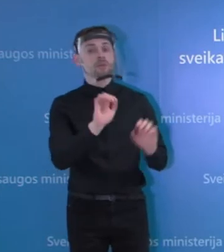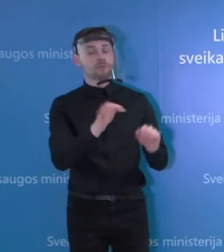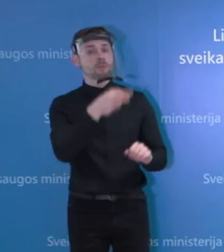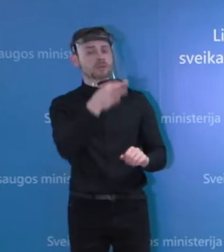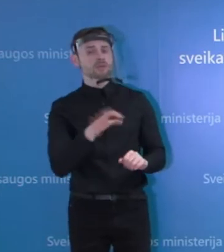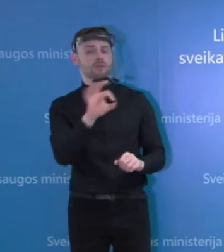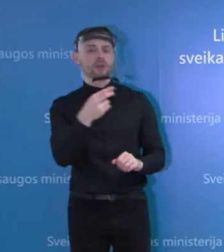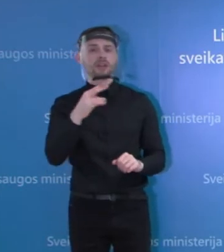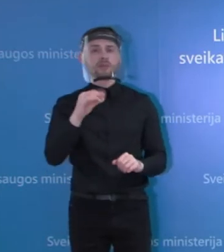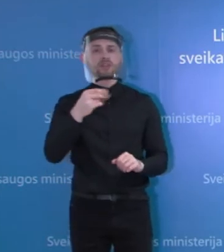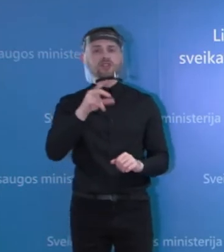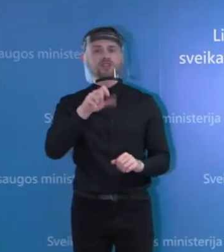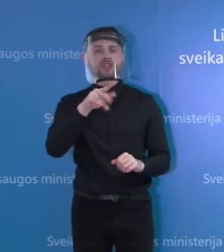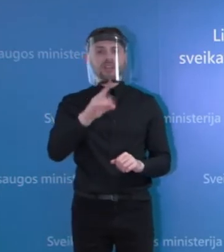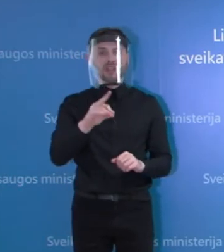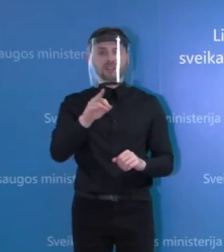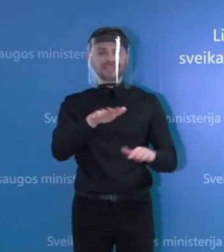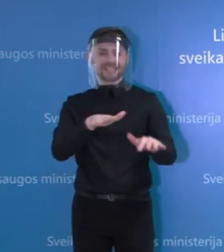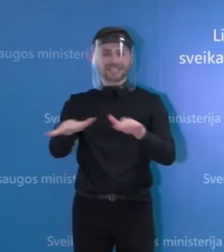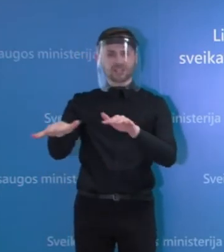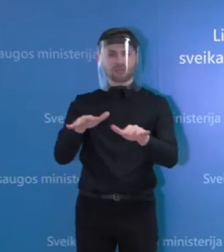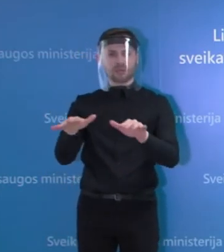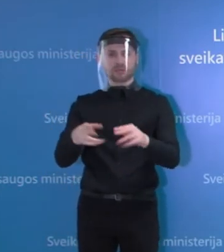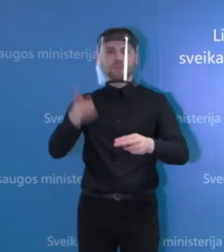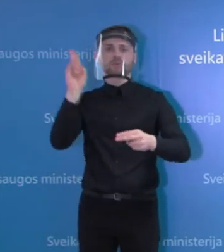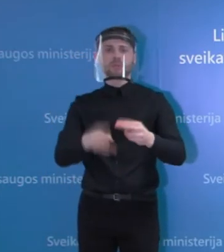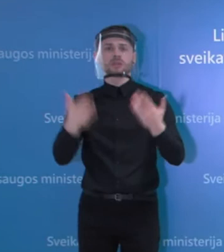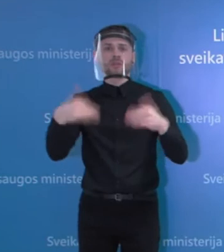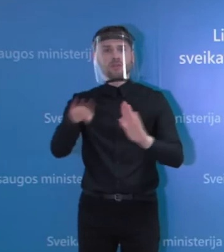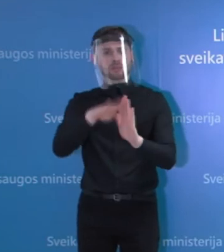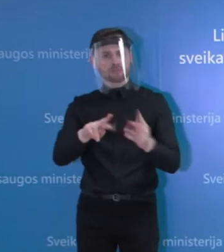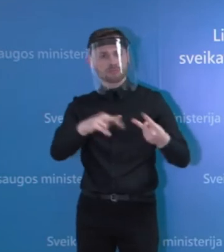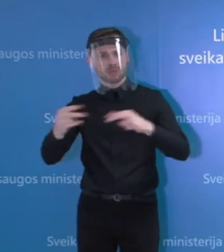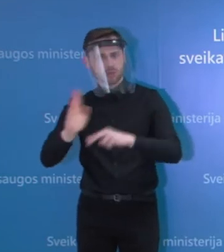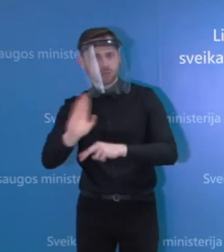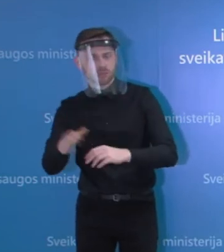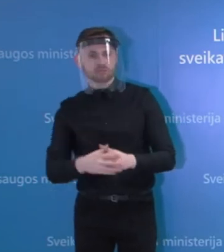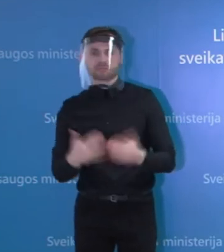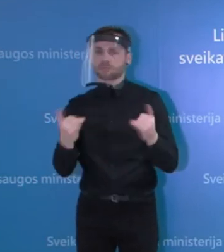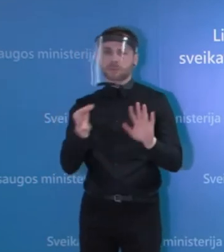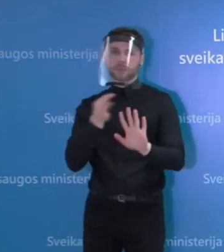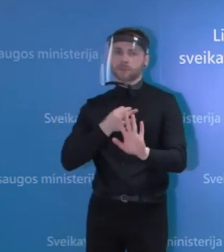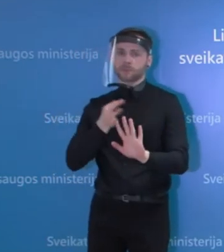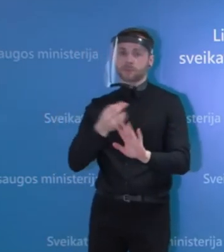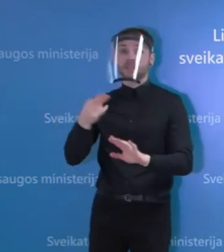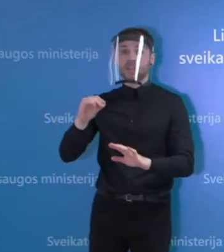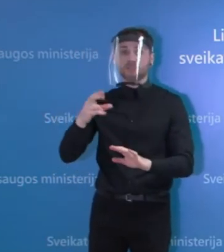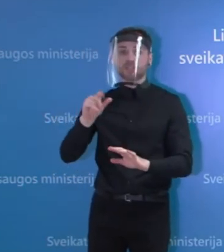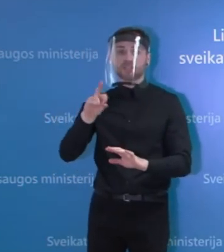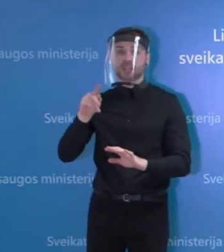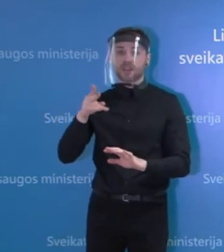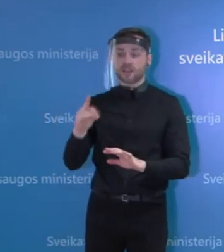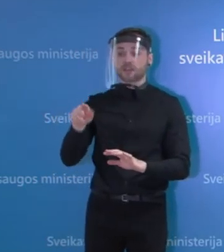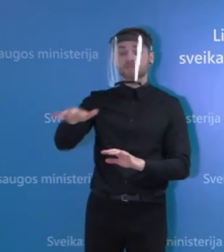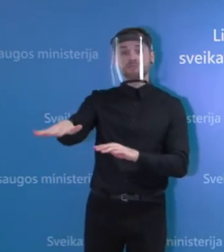nemenšinė situacija gali lemti paskai tų sprendimų keitimą? Ne, kol kas ne. Pačioji nemenšiniai tik tai situacija